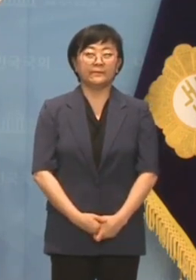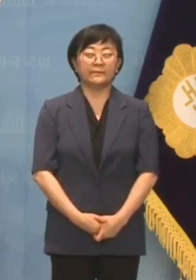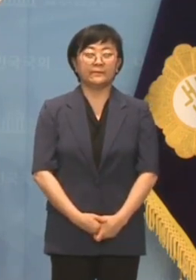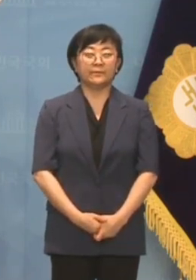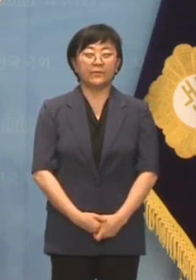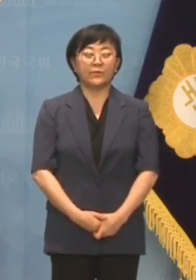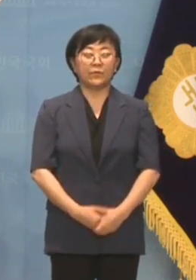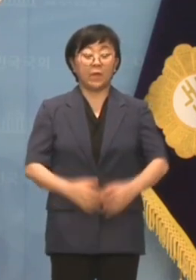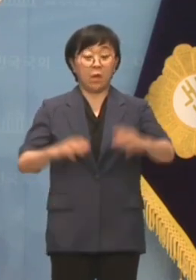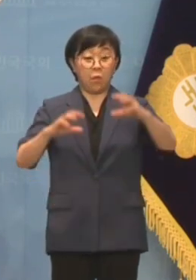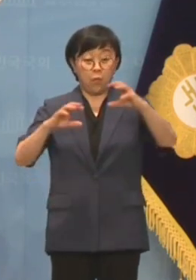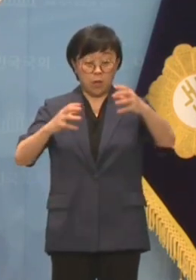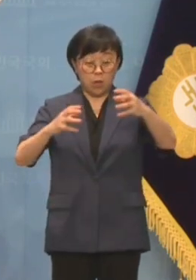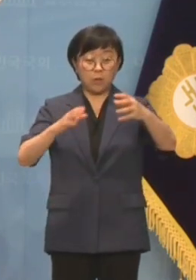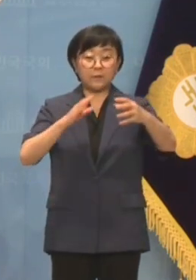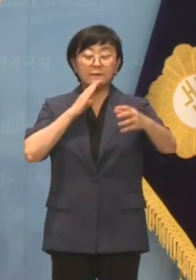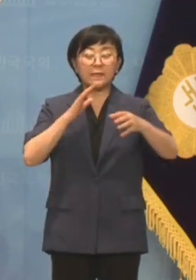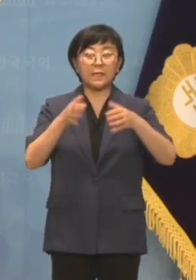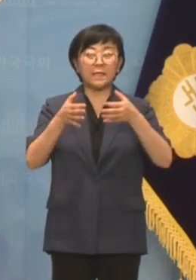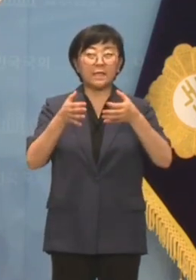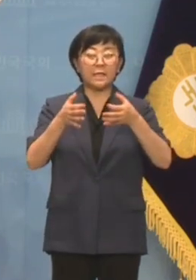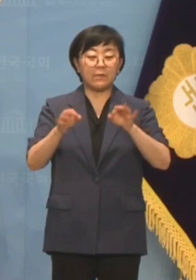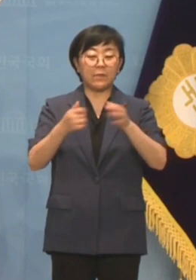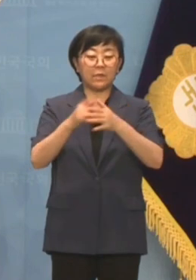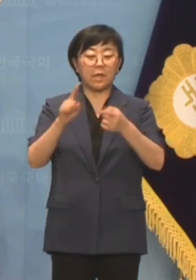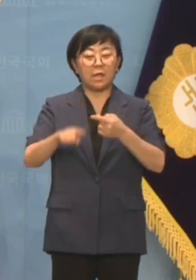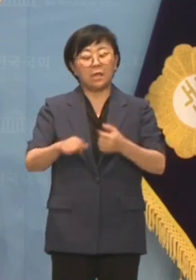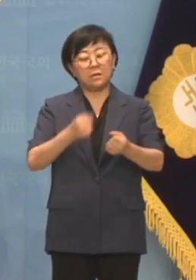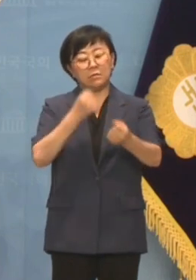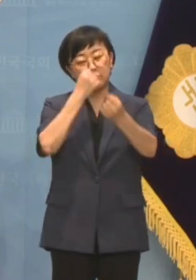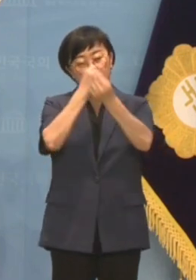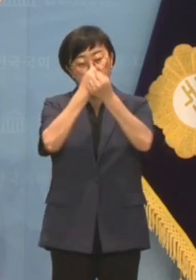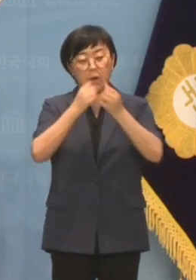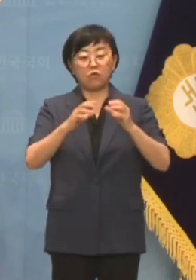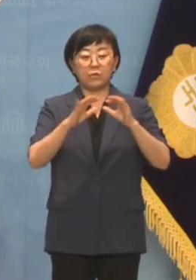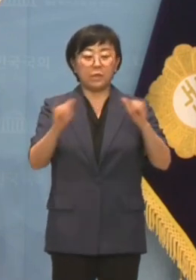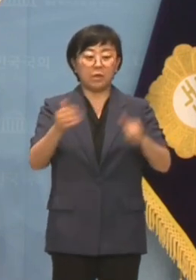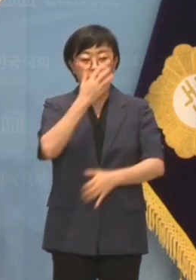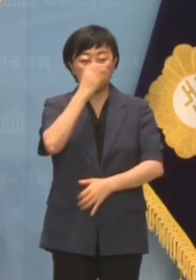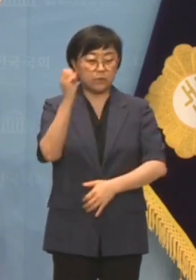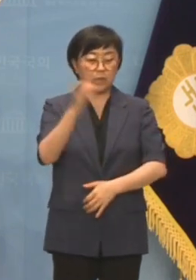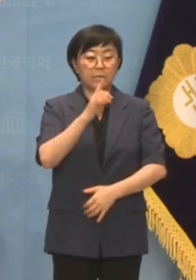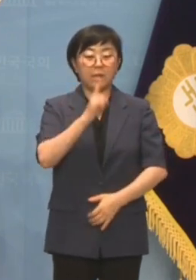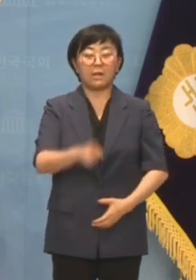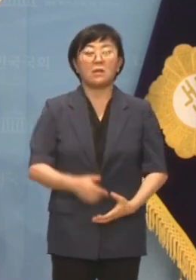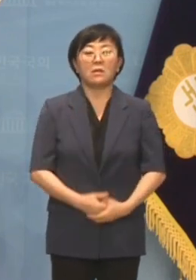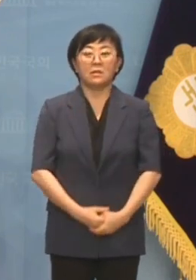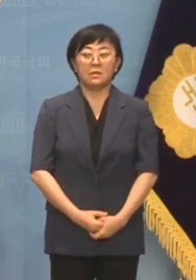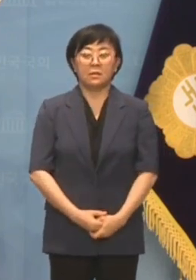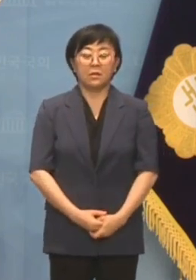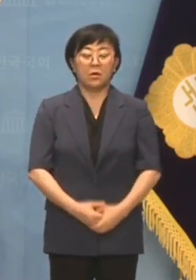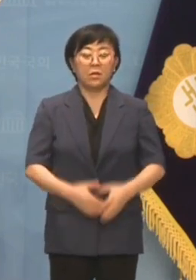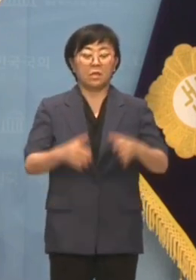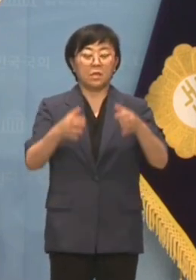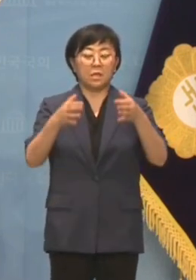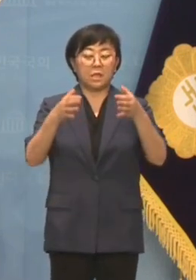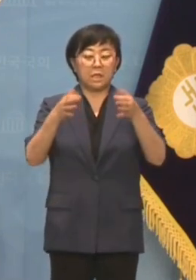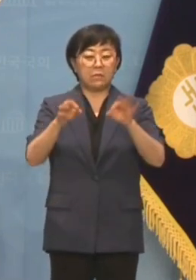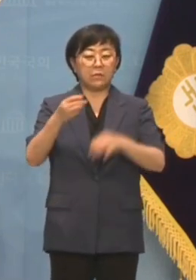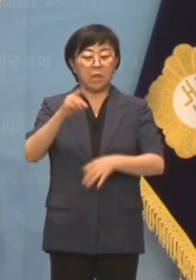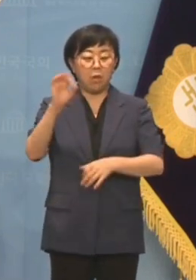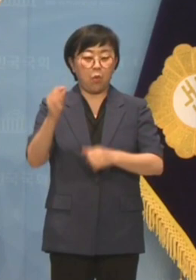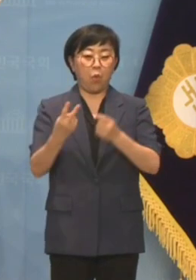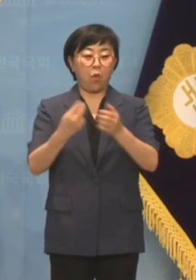유교 실세 김태효의 안하무인은 국민을 무시하는 것입니다. 김태효